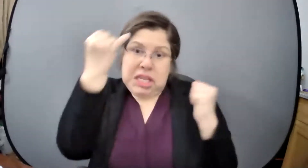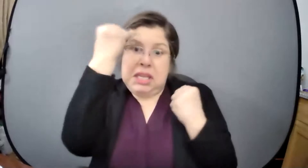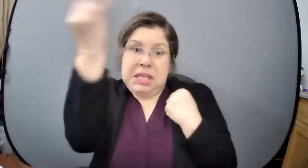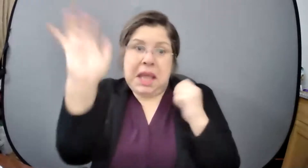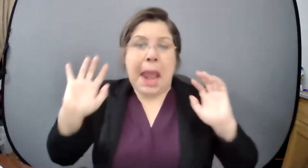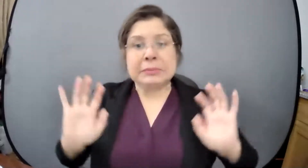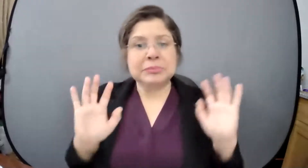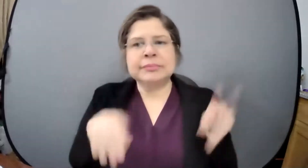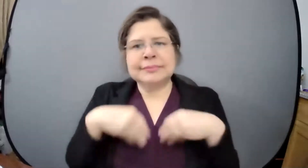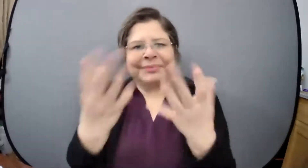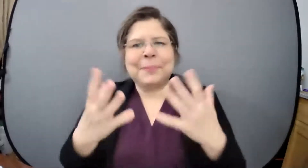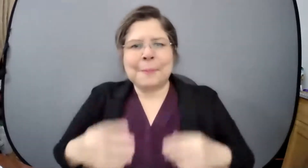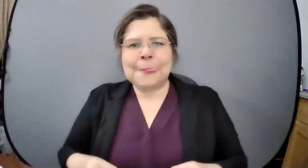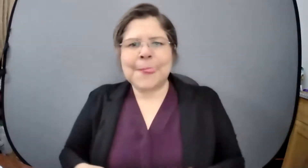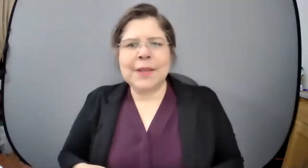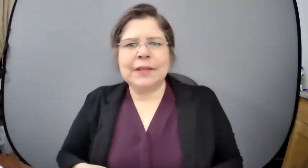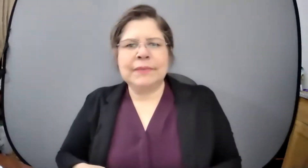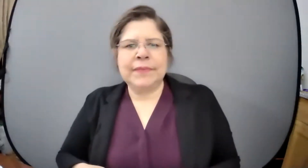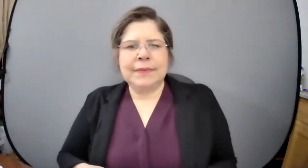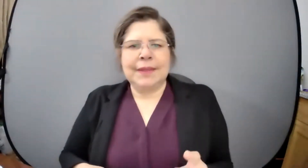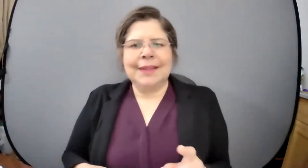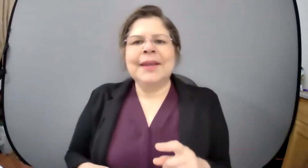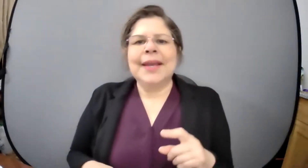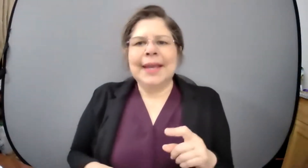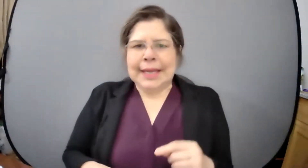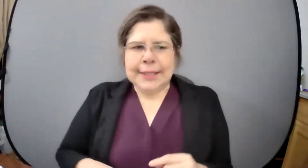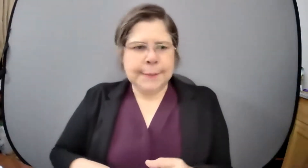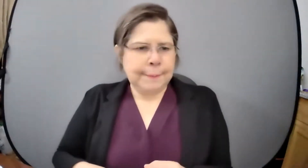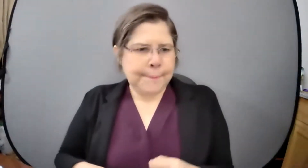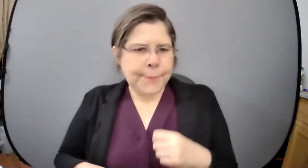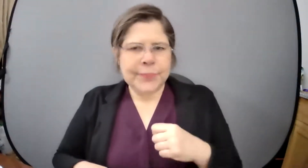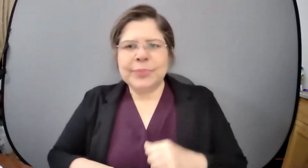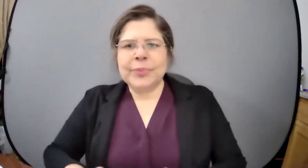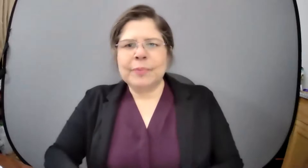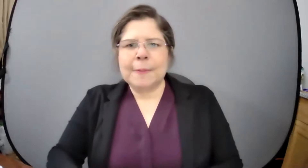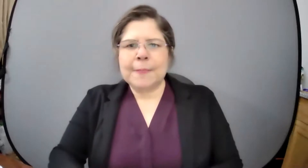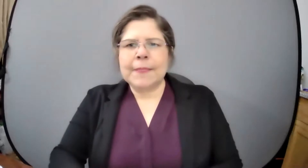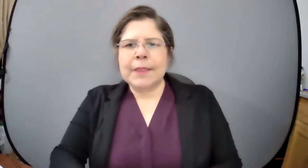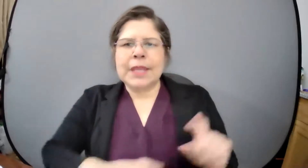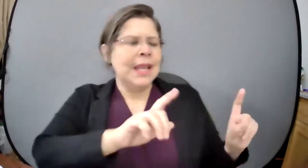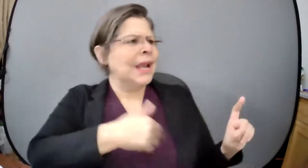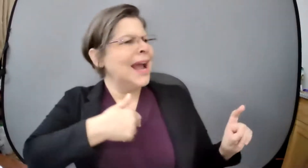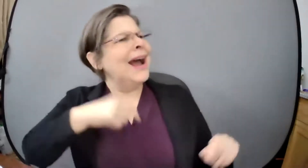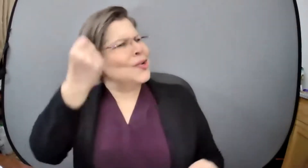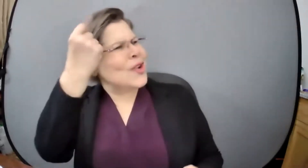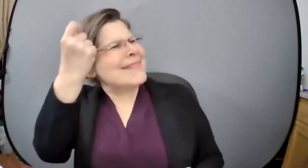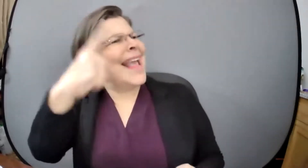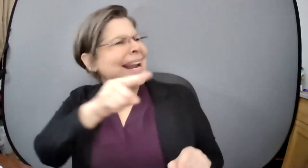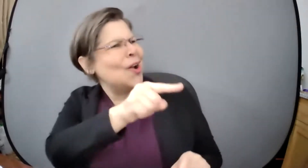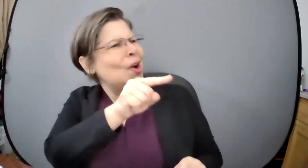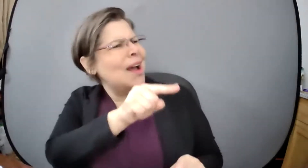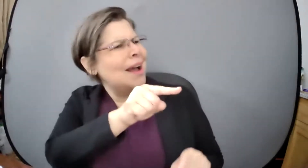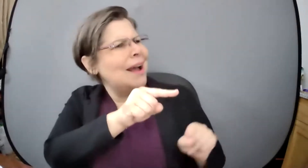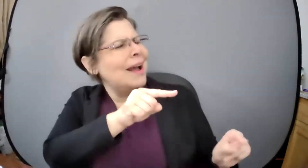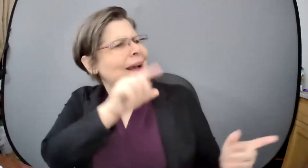lo dejo en sus manos entiendo lo que está diciendo porque ahora analizándolo creo que lo que con lo que conecto es la